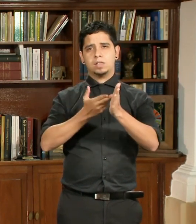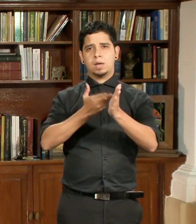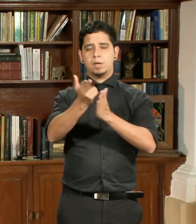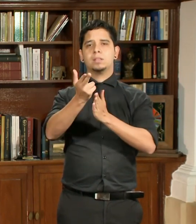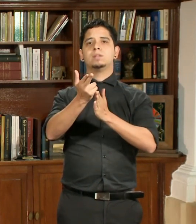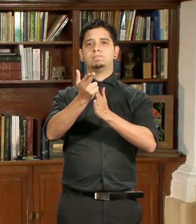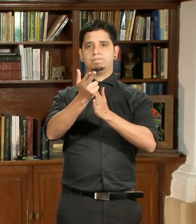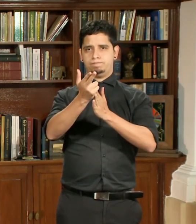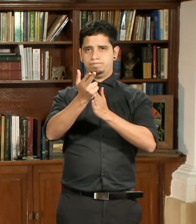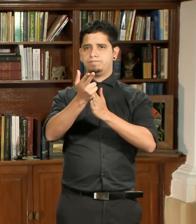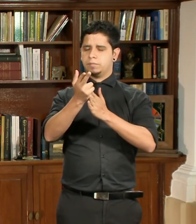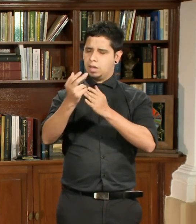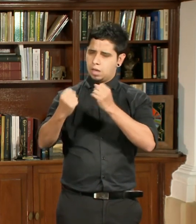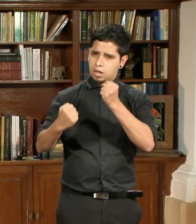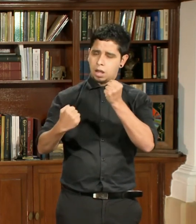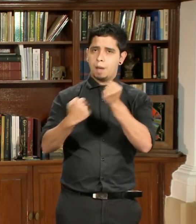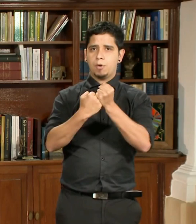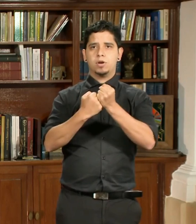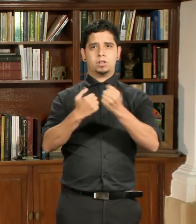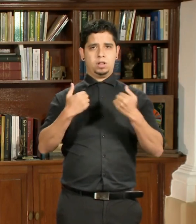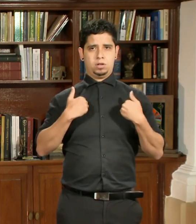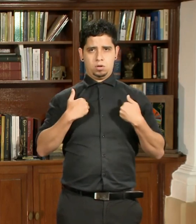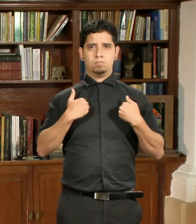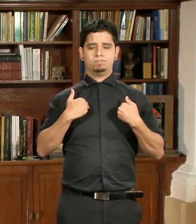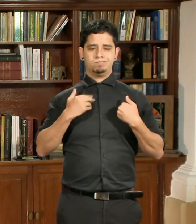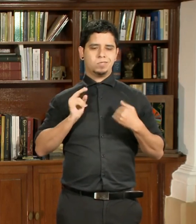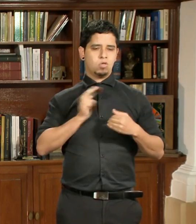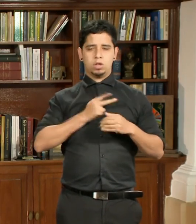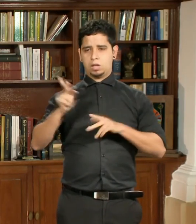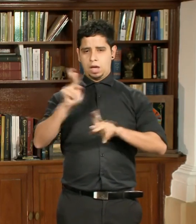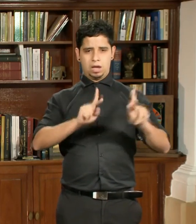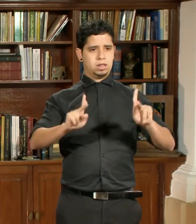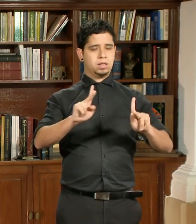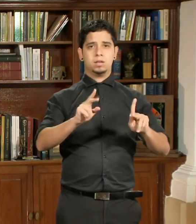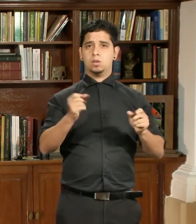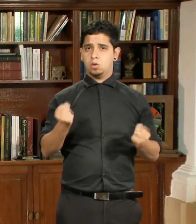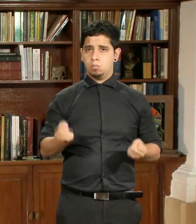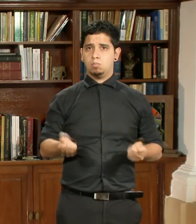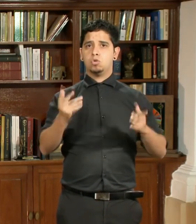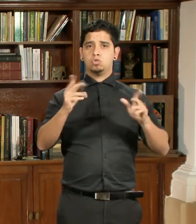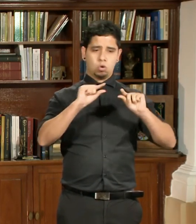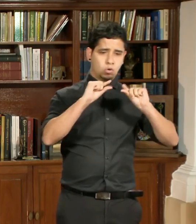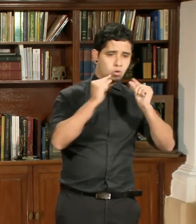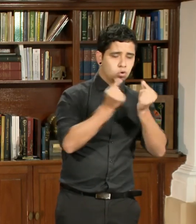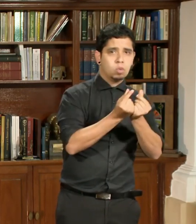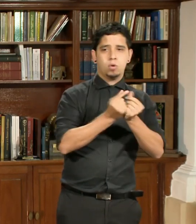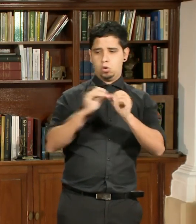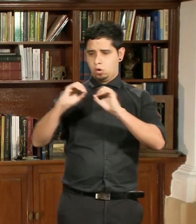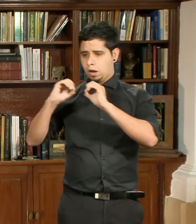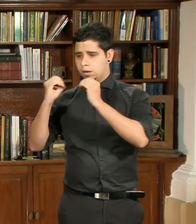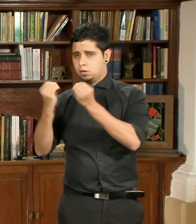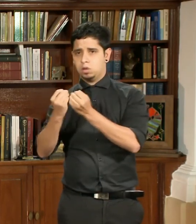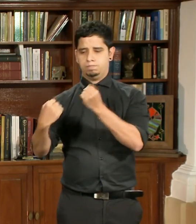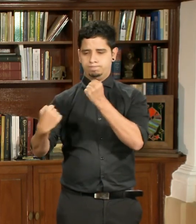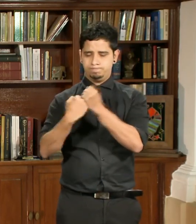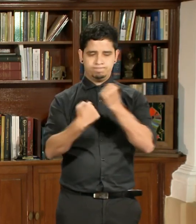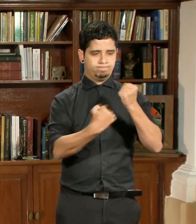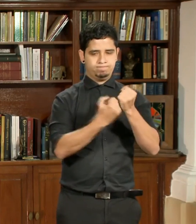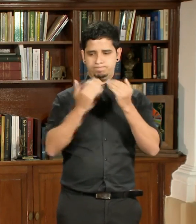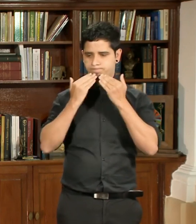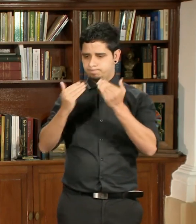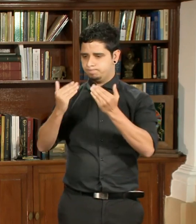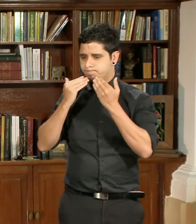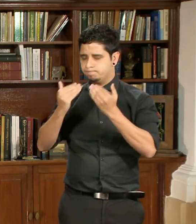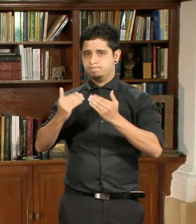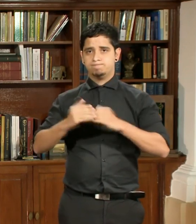el apoyo que he recibido de nuestra gente y de tantos sectores y organizaciones. Asimismo, agradezco el